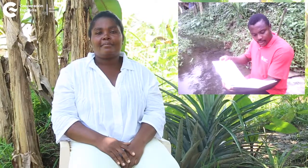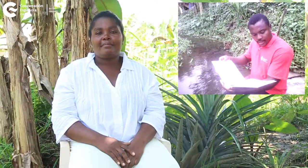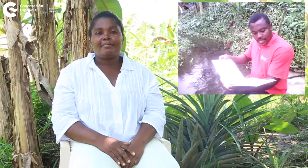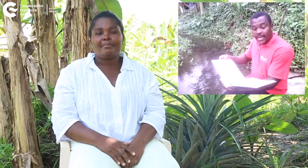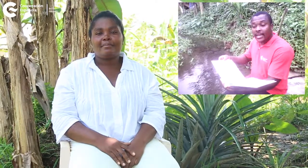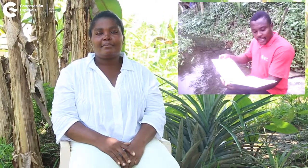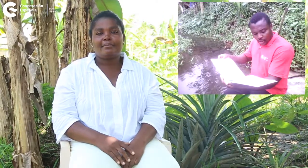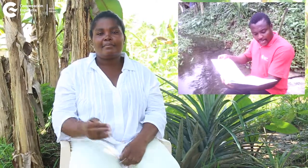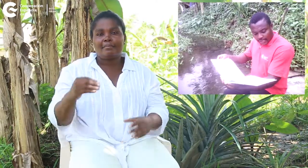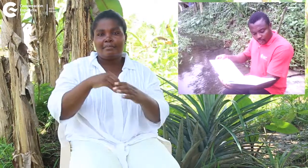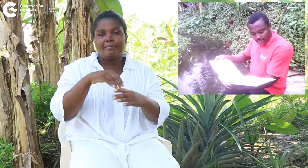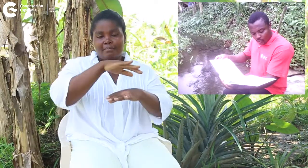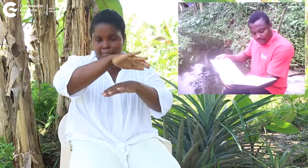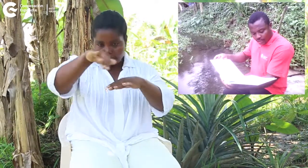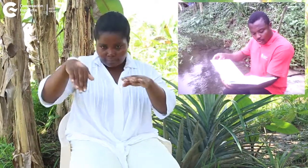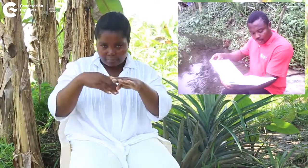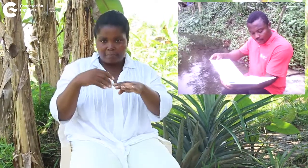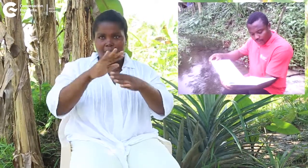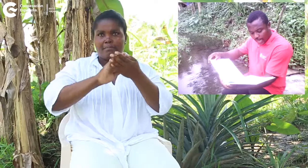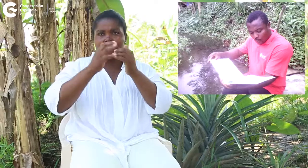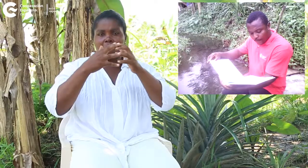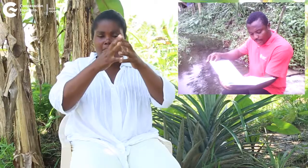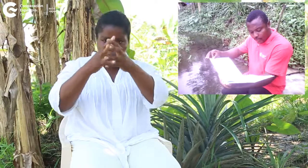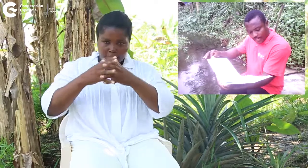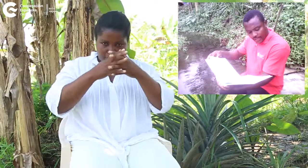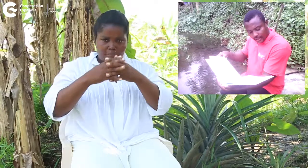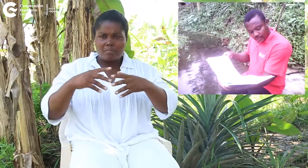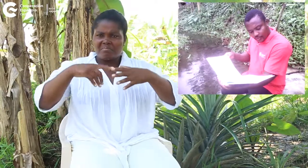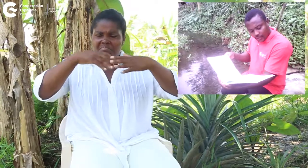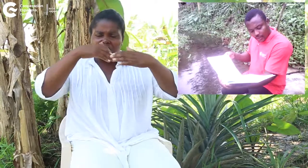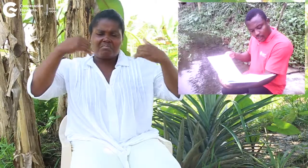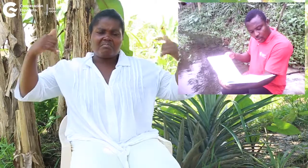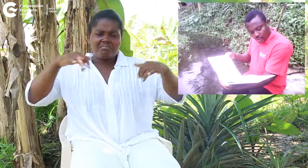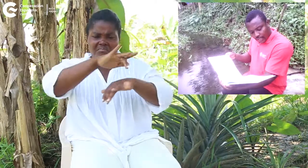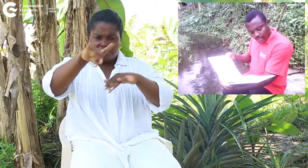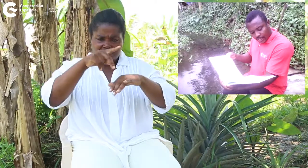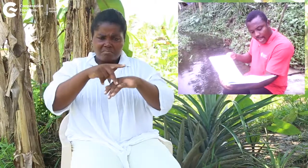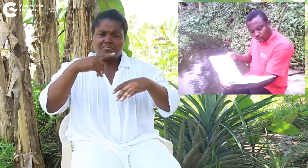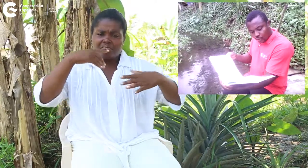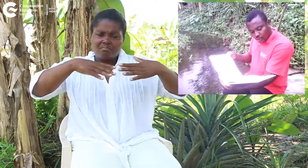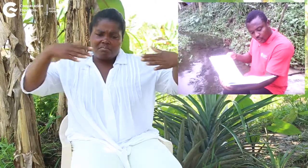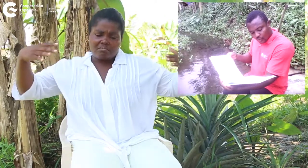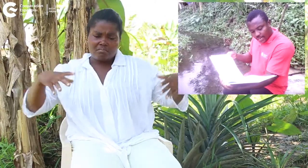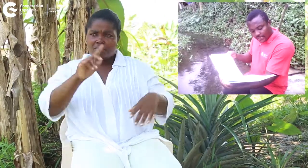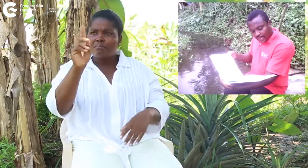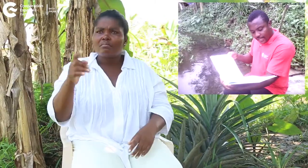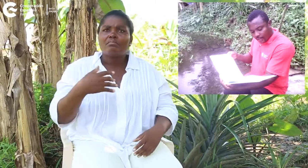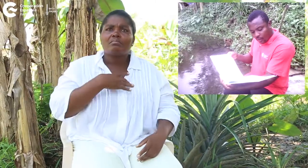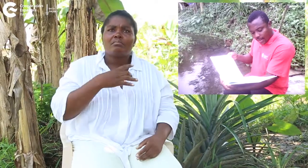En el centro de la ciudad de Nueva York hay un parque muy grande donde a los niños les encanta jugar.